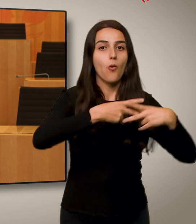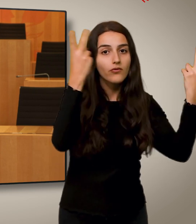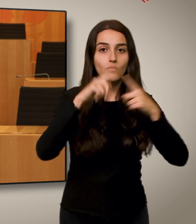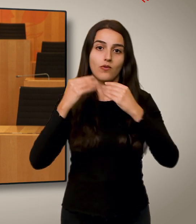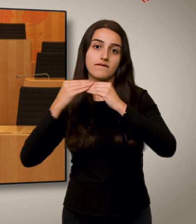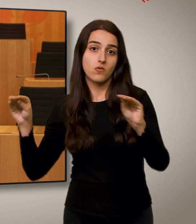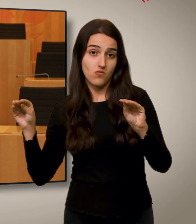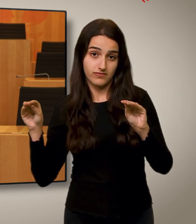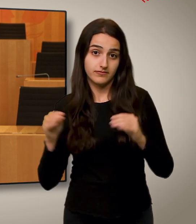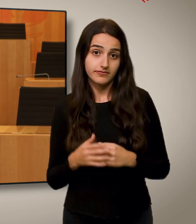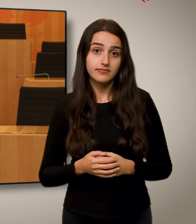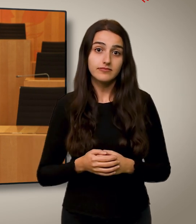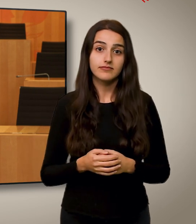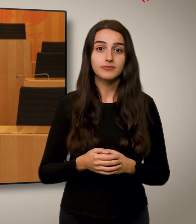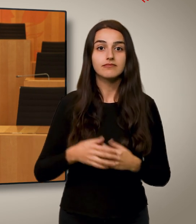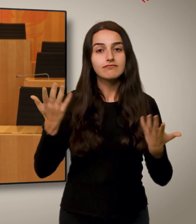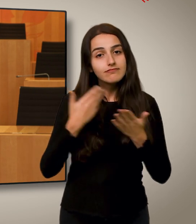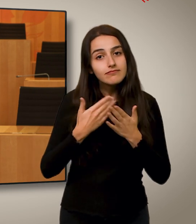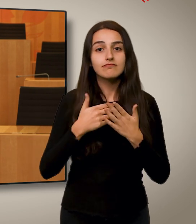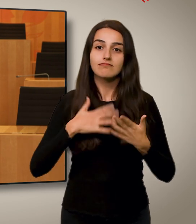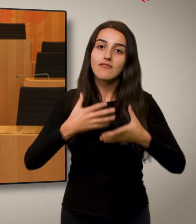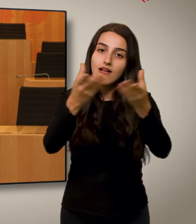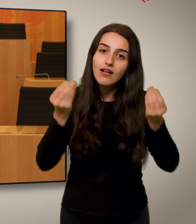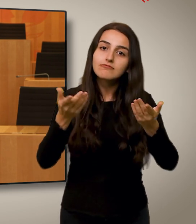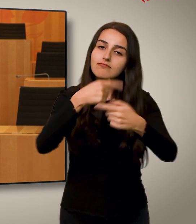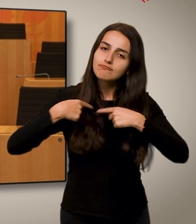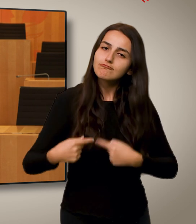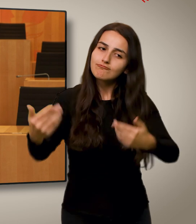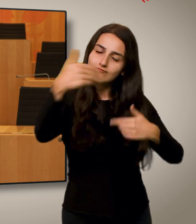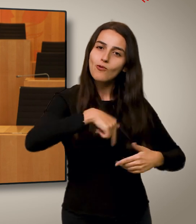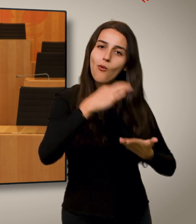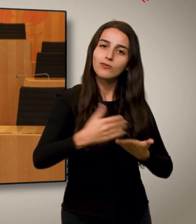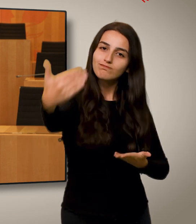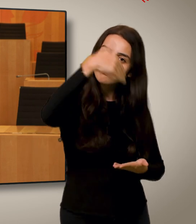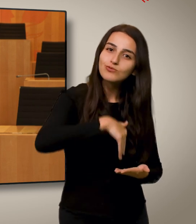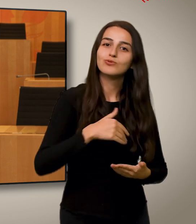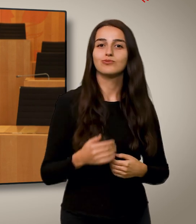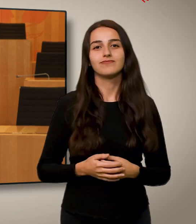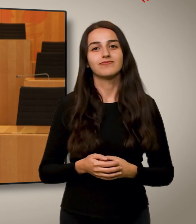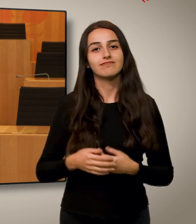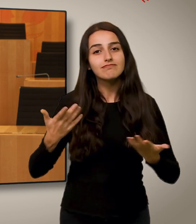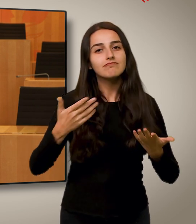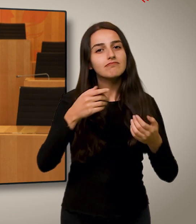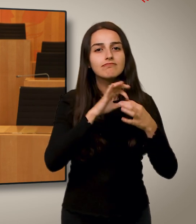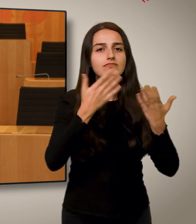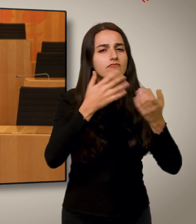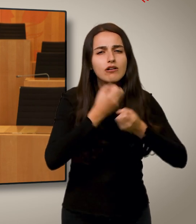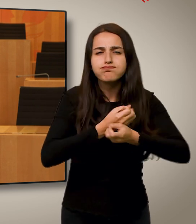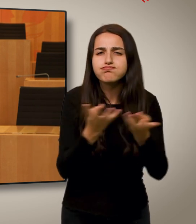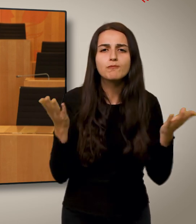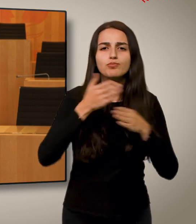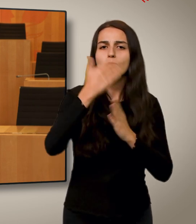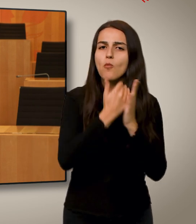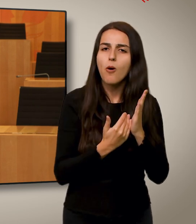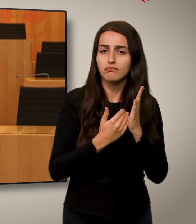von Öffentlichkeit und von Informationen. Deshalb lade ich Sie auch herzlich ein, uns vor Ort zu besuchen. Über unsere vielfältigen